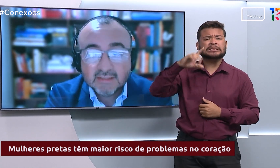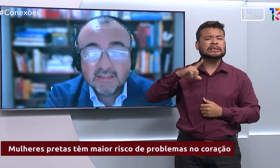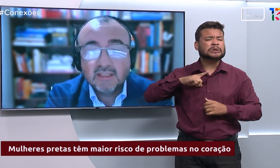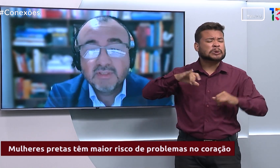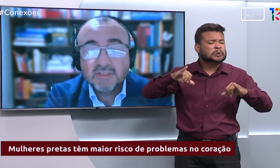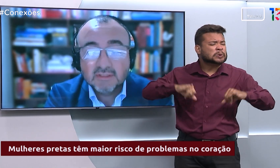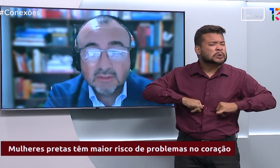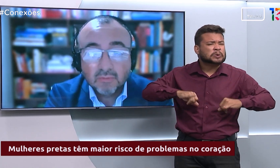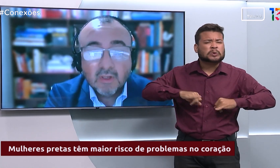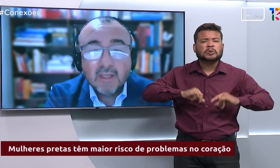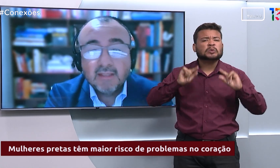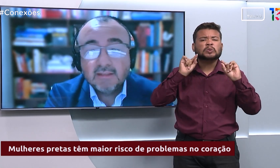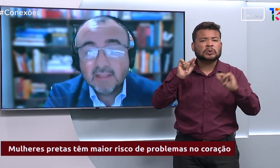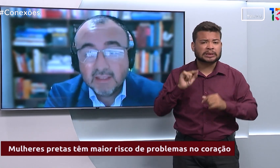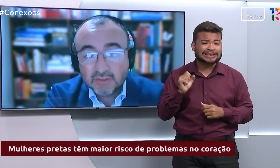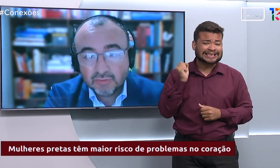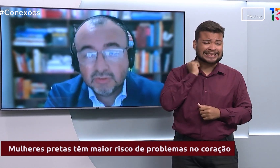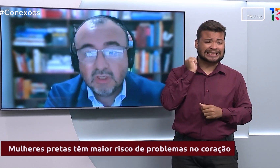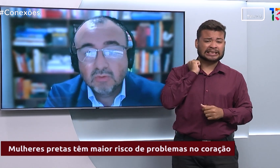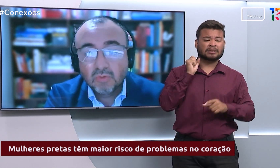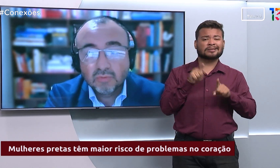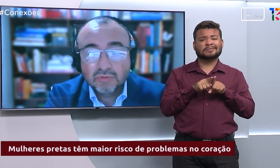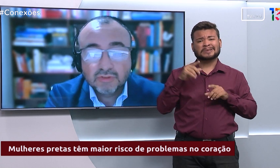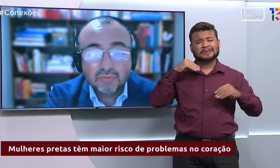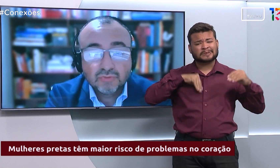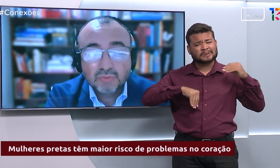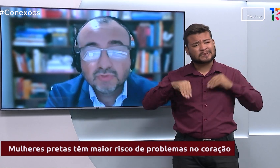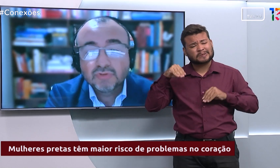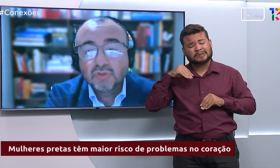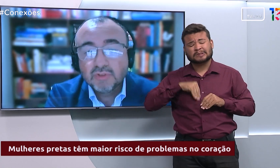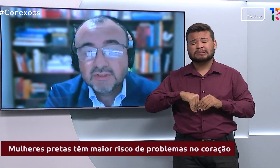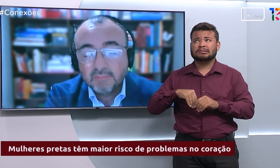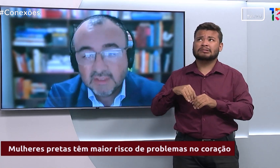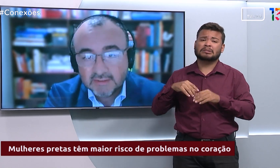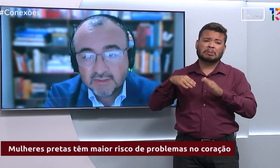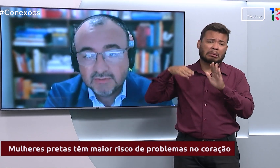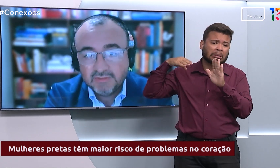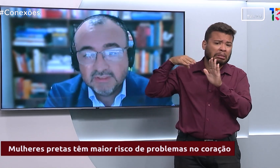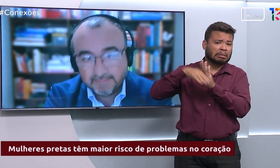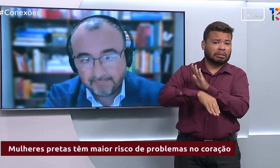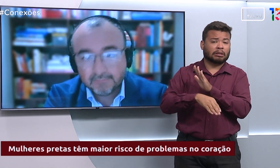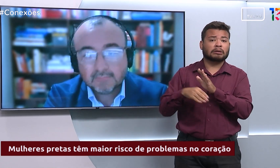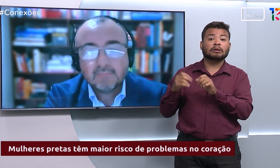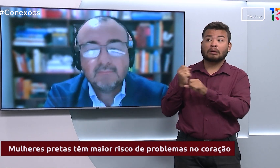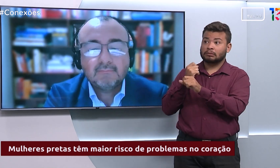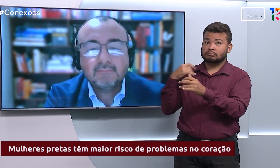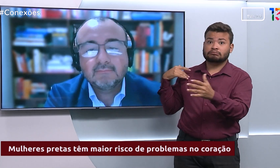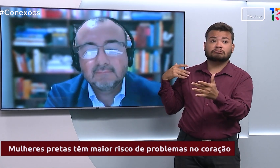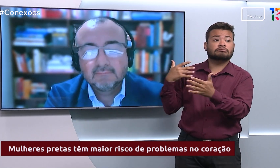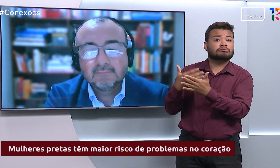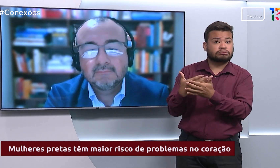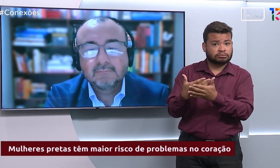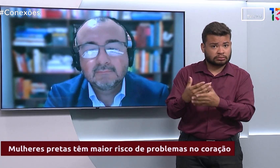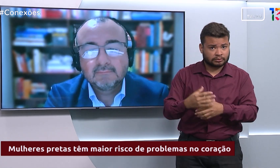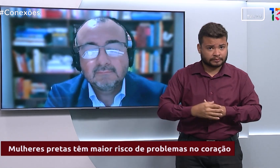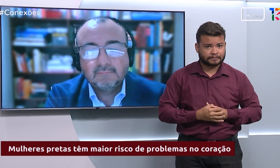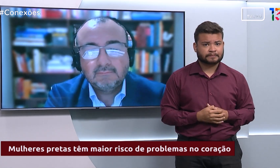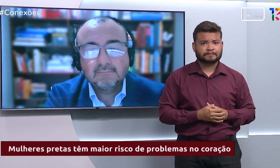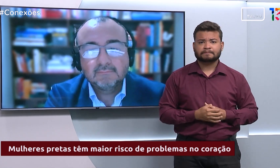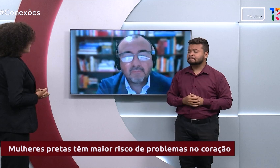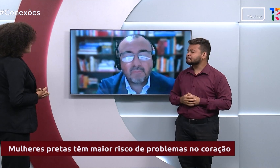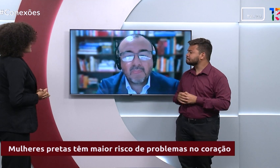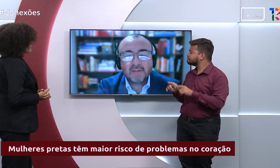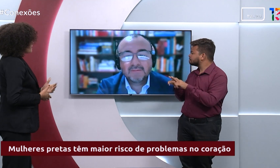estresse e depressão intensos ao longo dos seus últimos 12 meses de vida. Doutor, eu também queria te